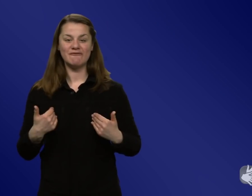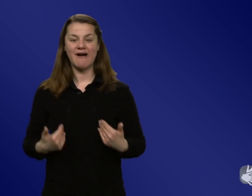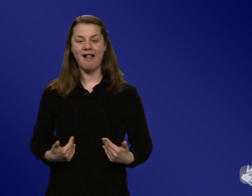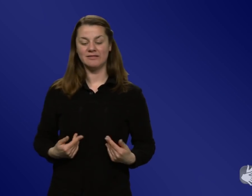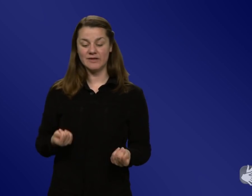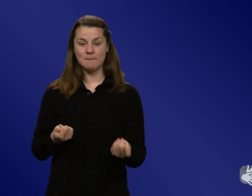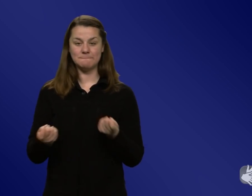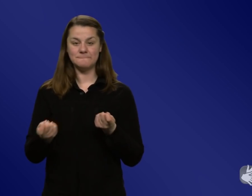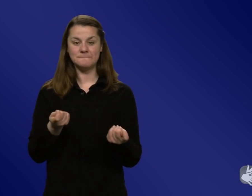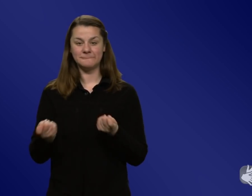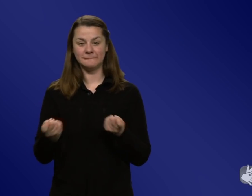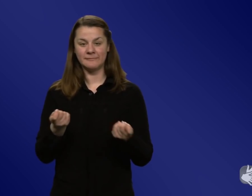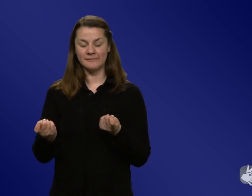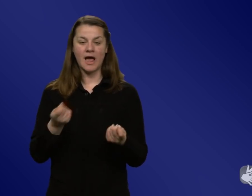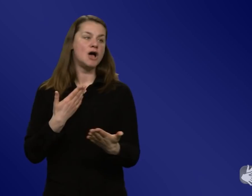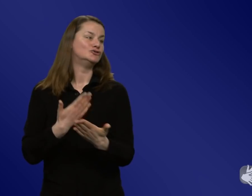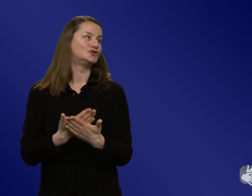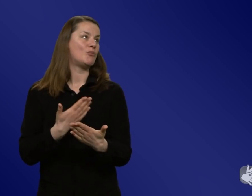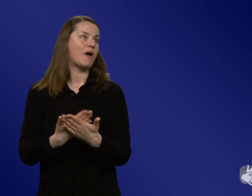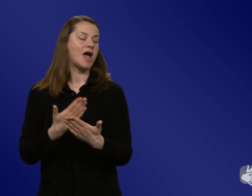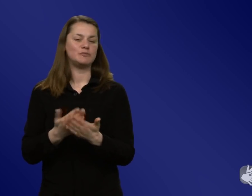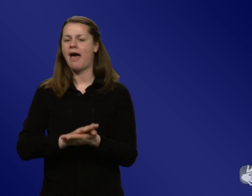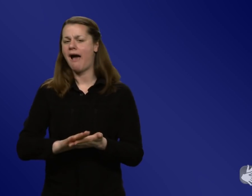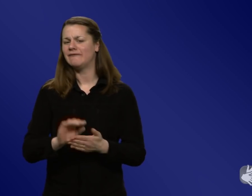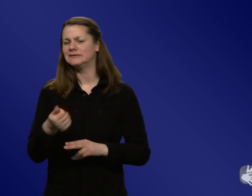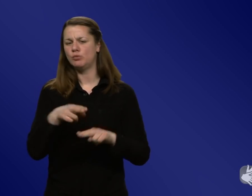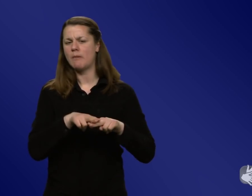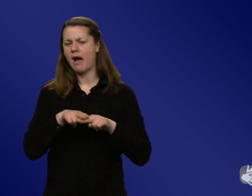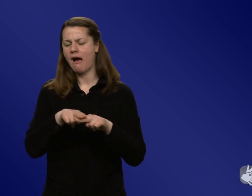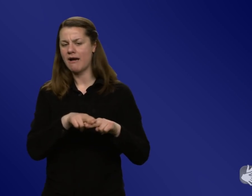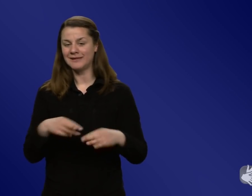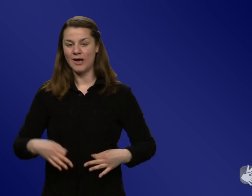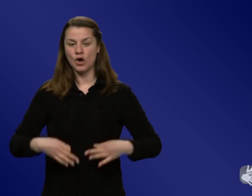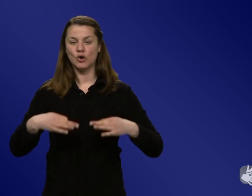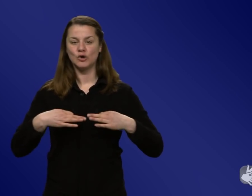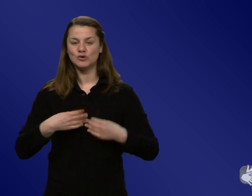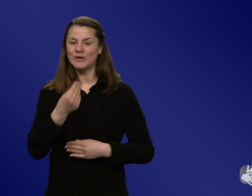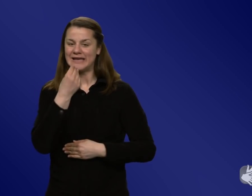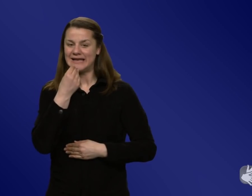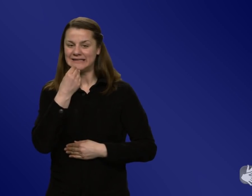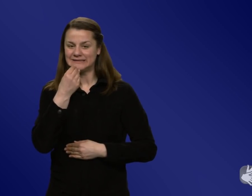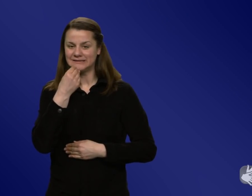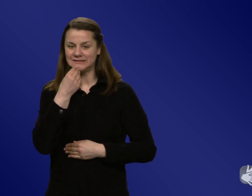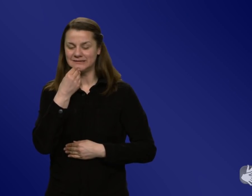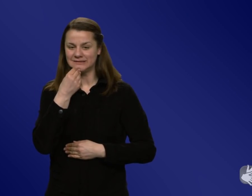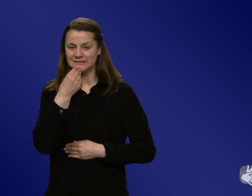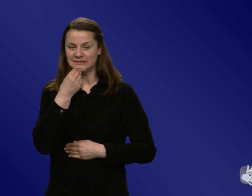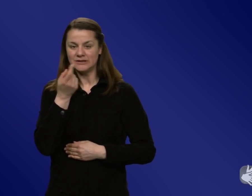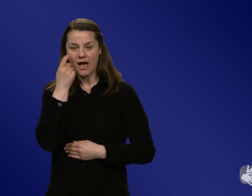Zum Beispiel, man, das ist eben das simple Beispiel, aber im Supermarkt, dass die gesunden Lebensmittel zugänglicher sind als die ungesunden. Also eigentlich das Gegenteil davon,